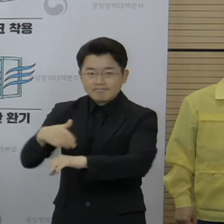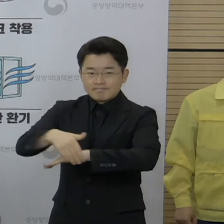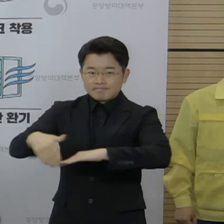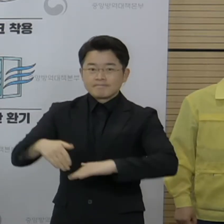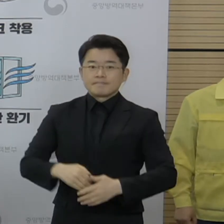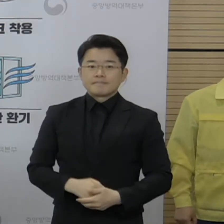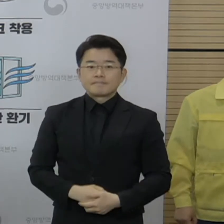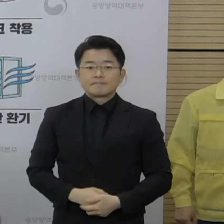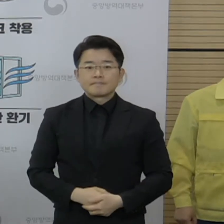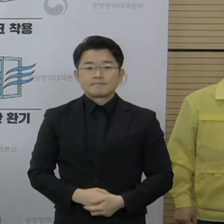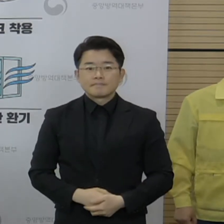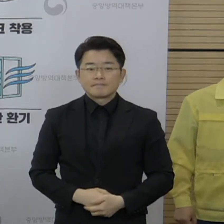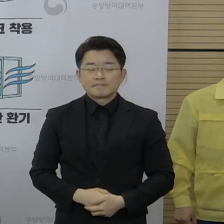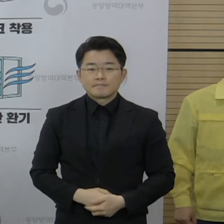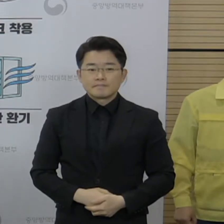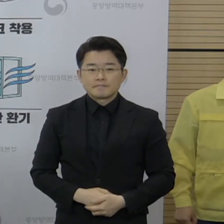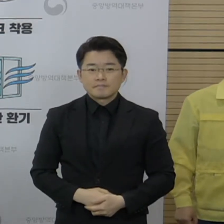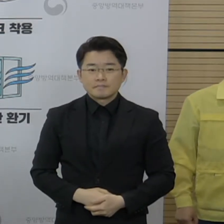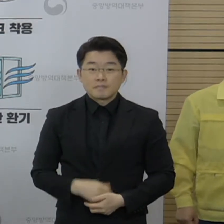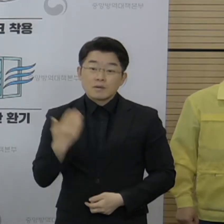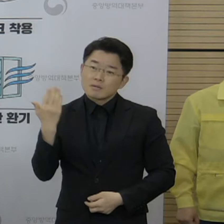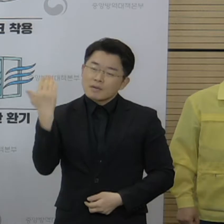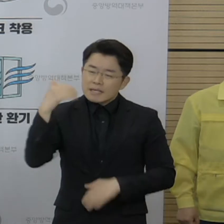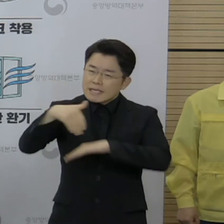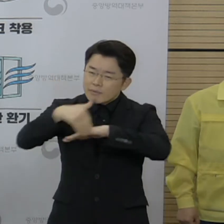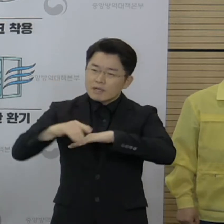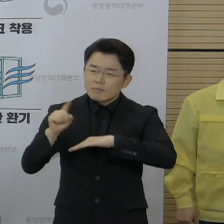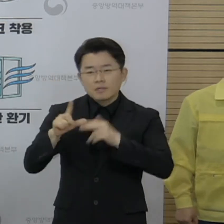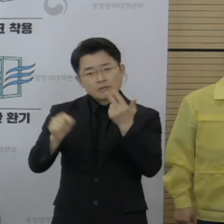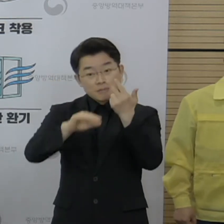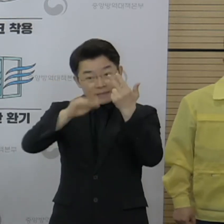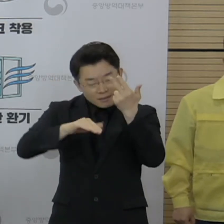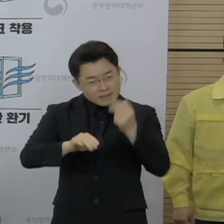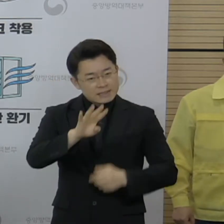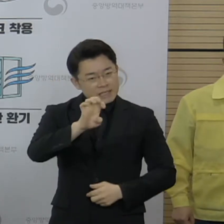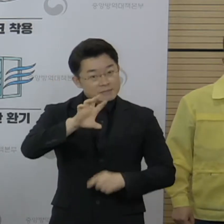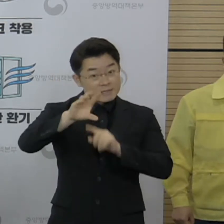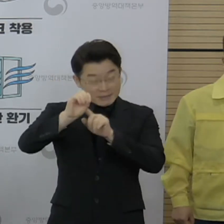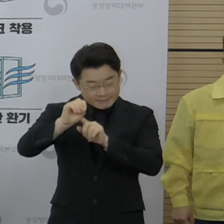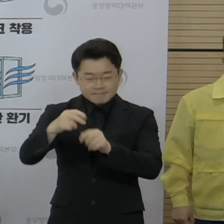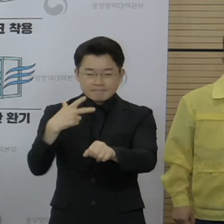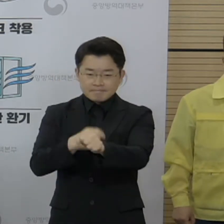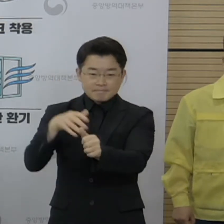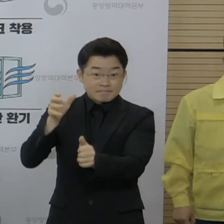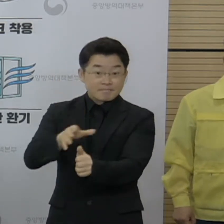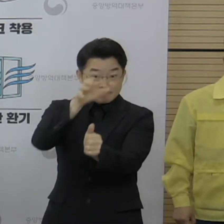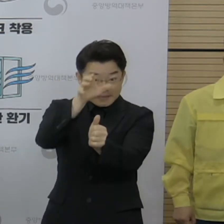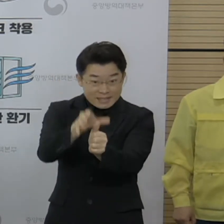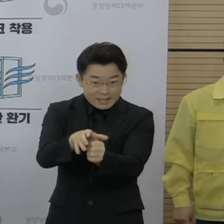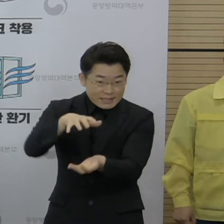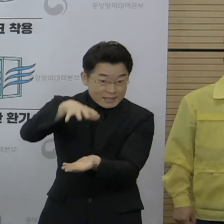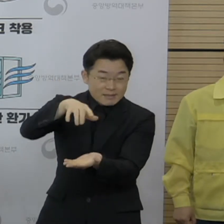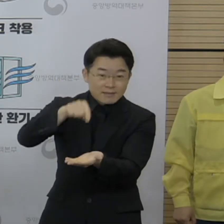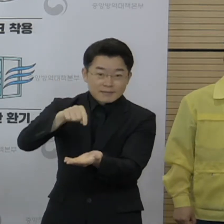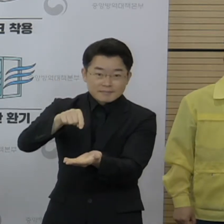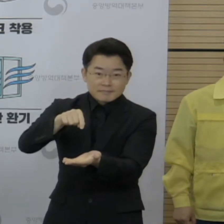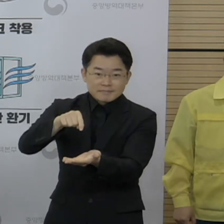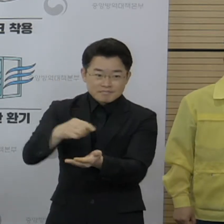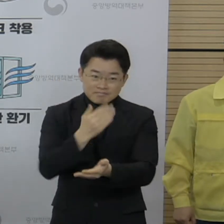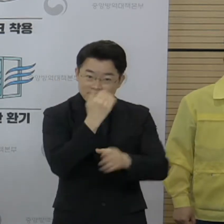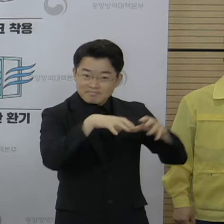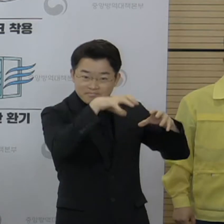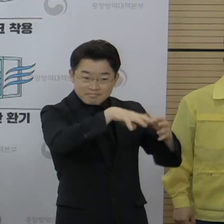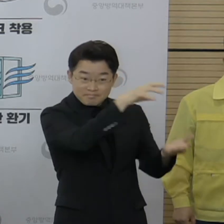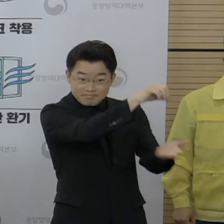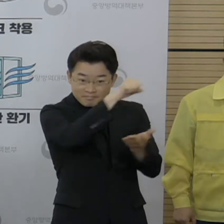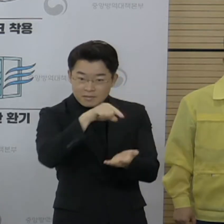당초 7월 말에 44만 명 규모로 계획되었던 지자체의 자율 접종은 이스라엘 도입